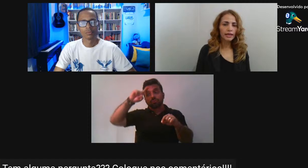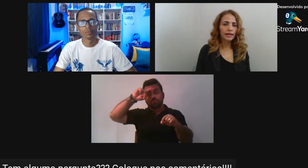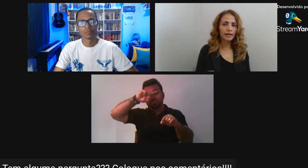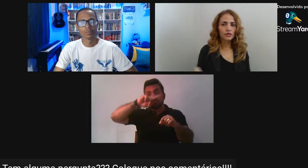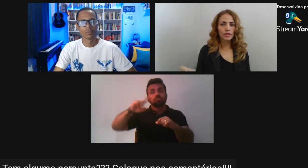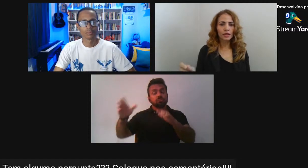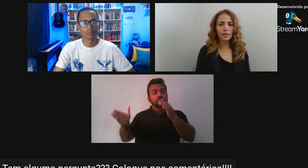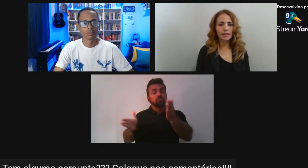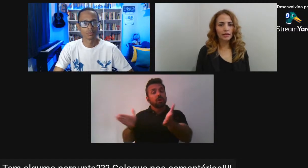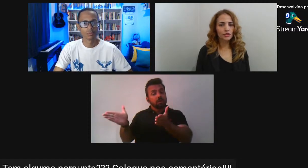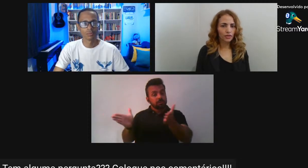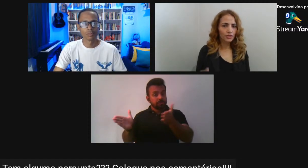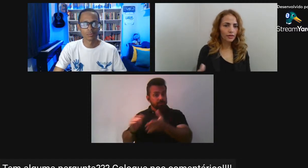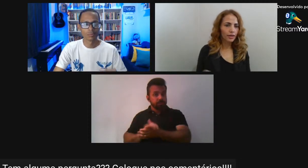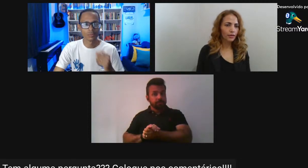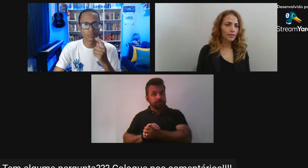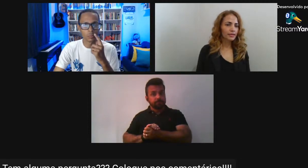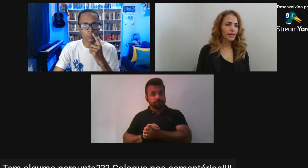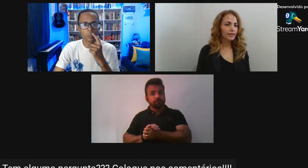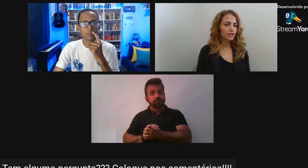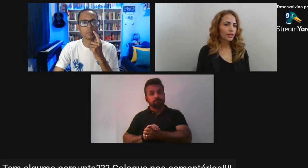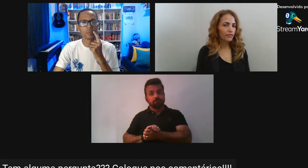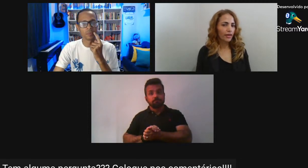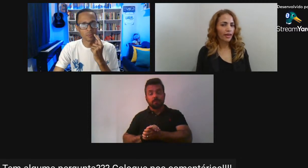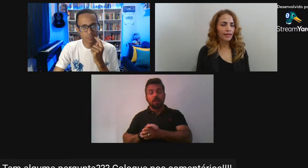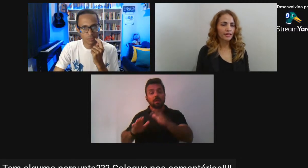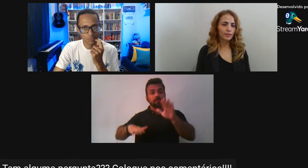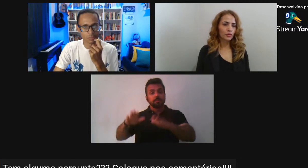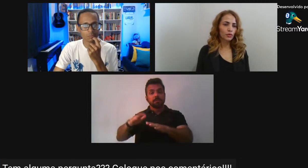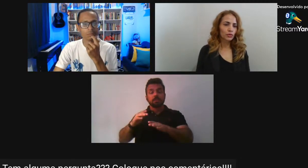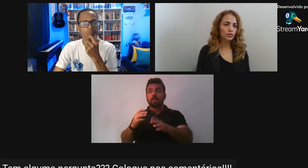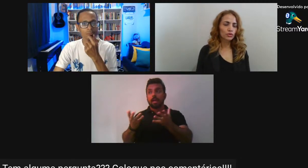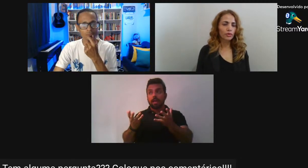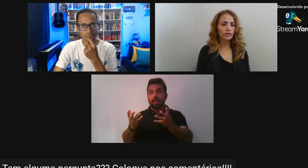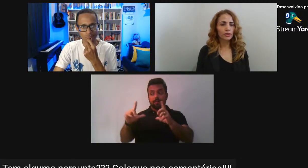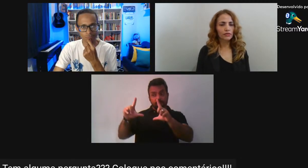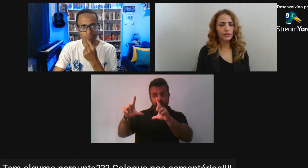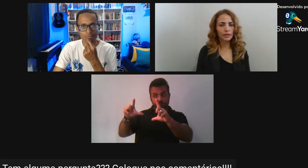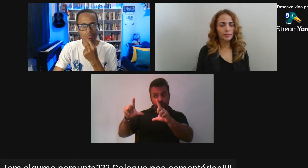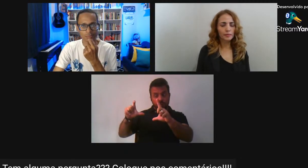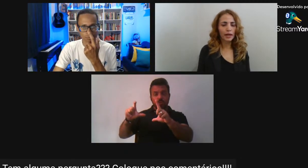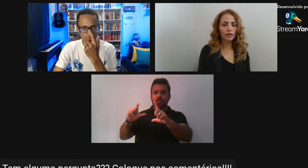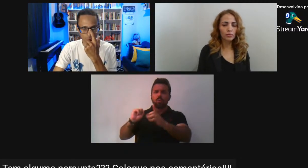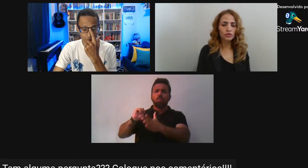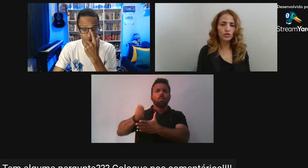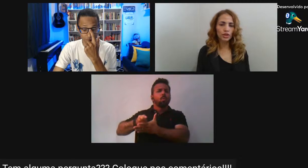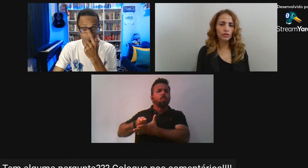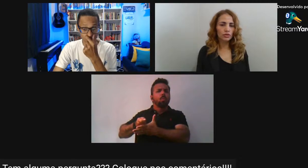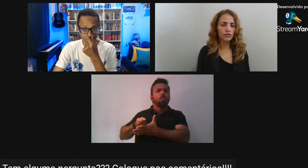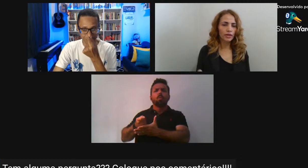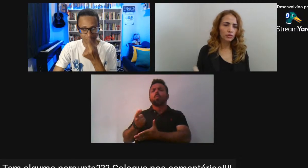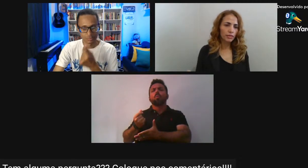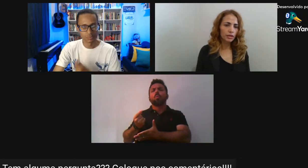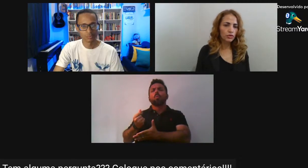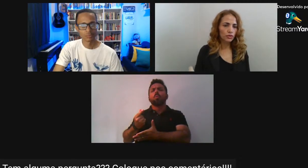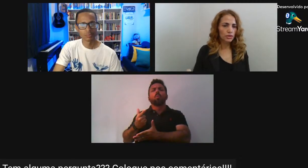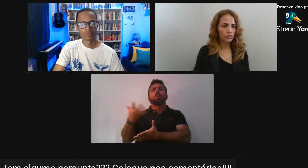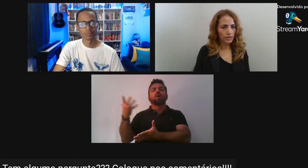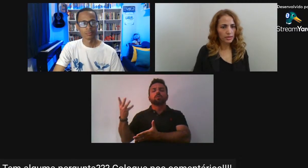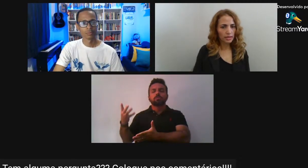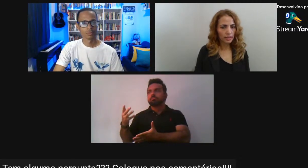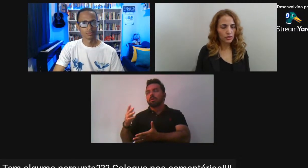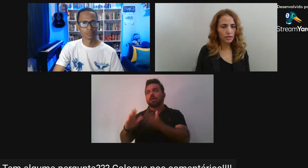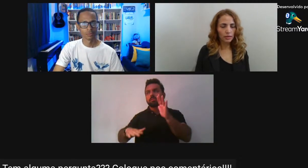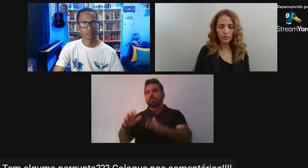ler Às vezes era uma saca de feijão Uma saca de café O custo de uma fotografia Para um sujeito Que não tivesse Um mínimo de